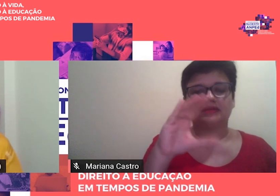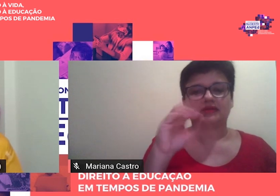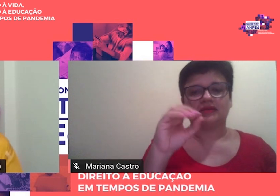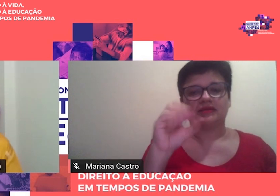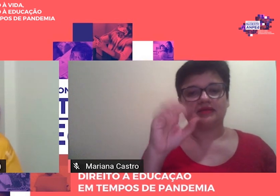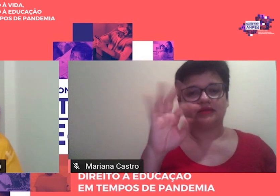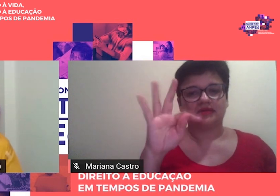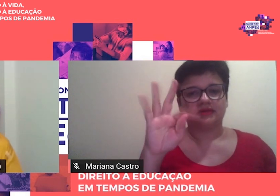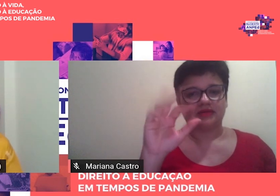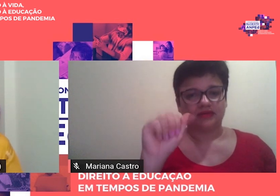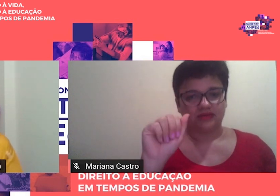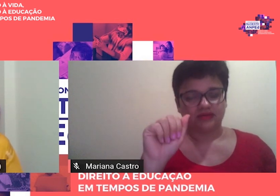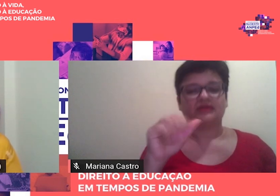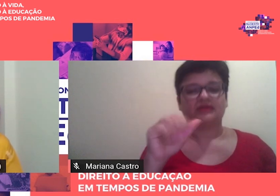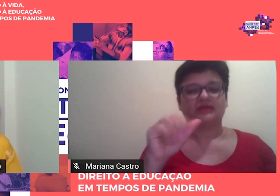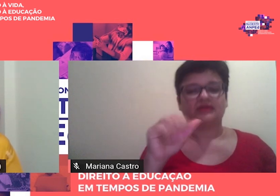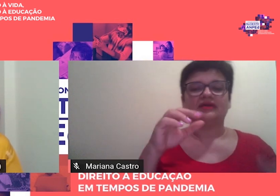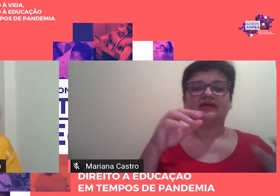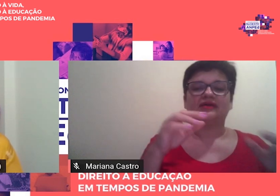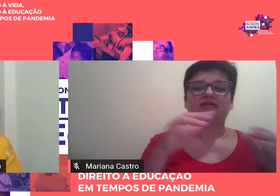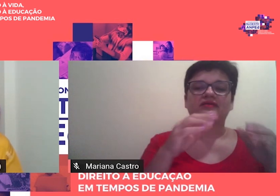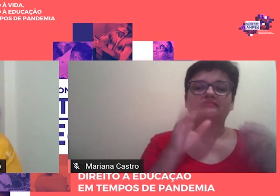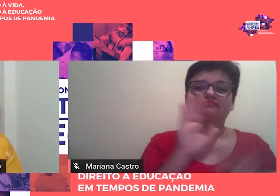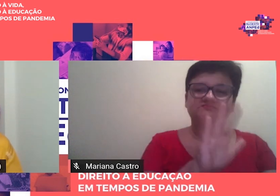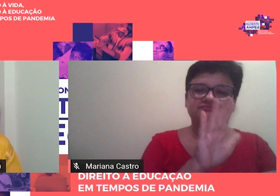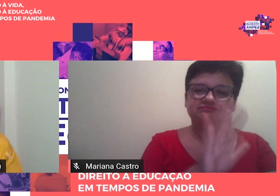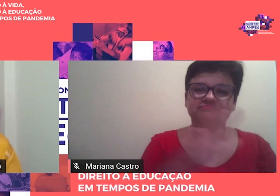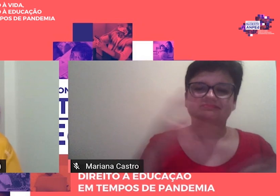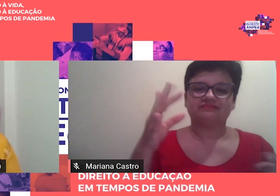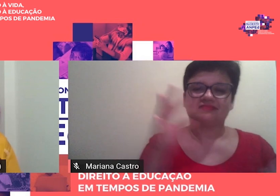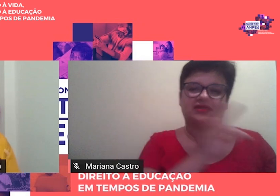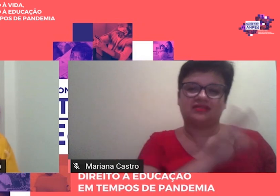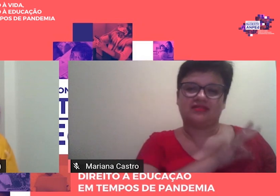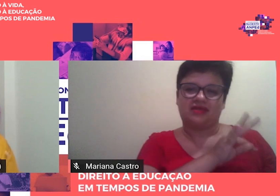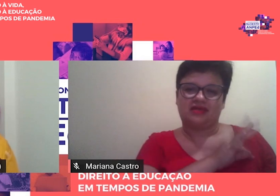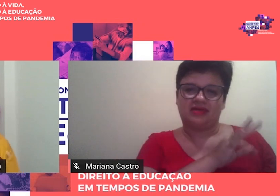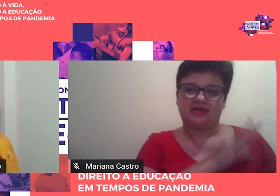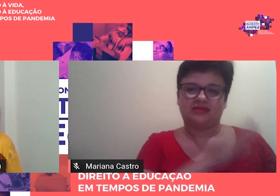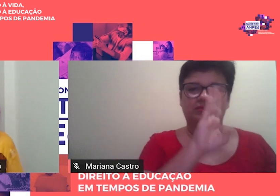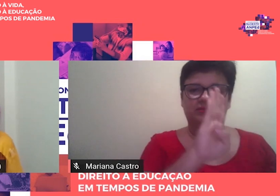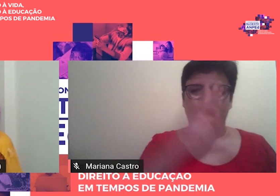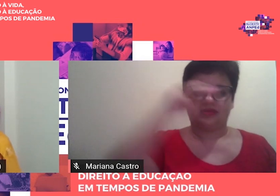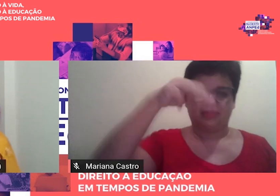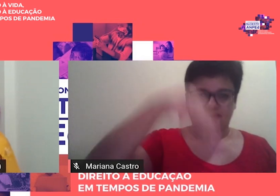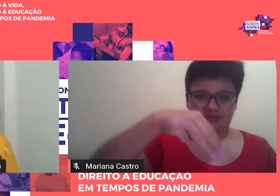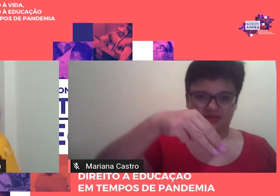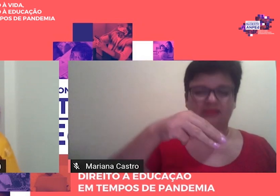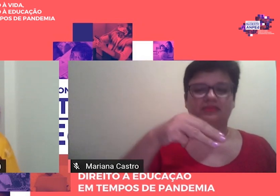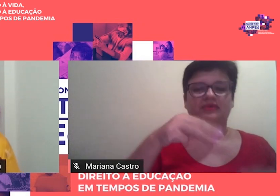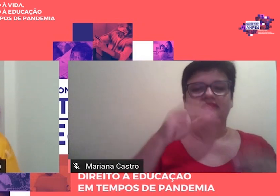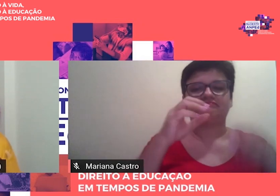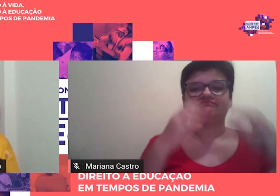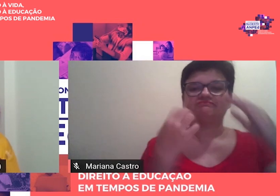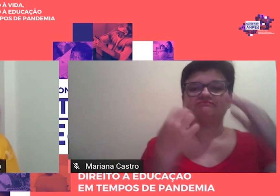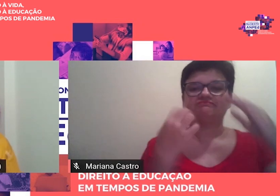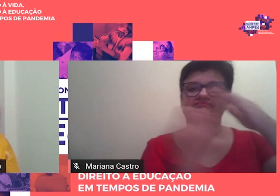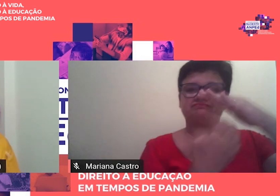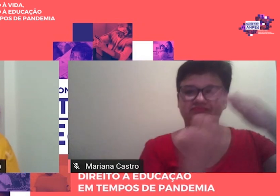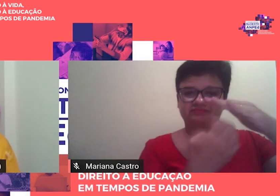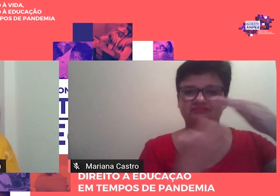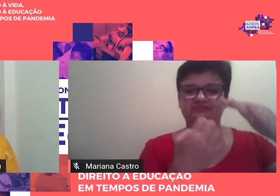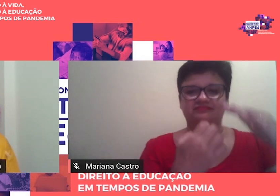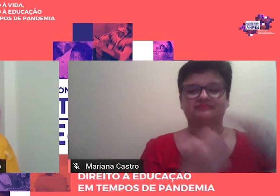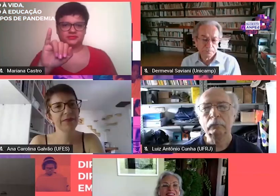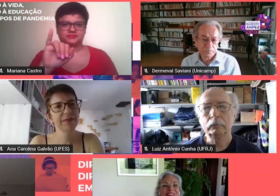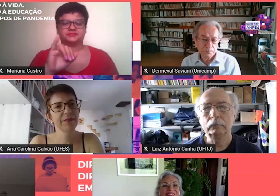temos o Bruno Marcelino Pela BM Consultorias e Projetos Estamos aqui ao vivo pelo canal